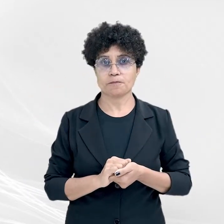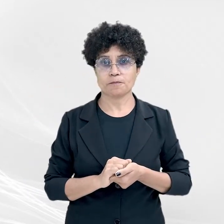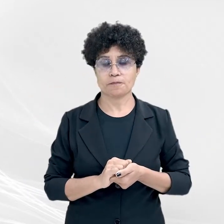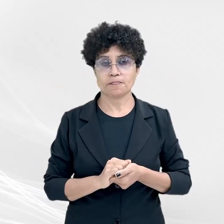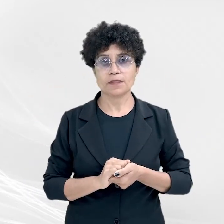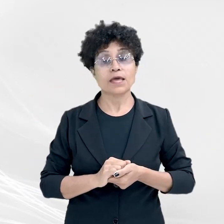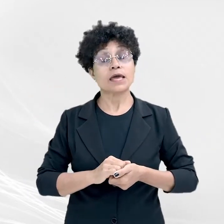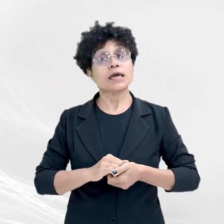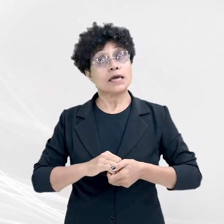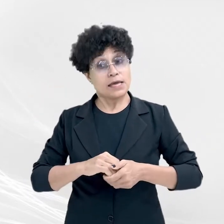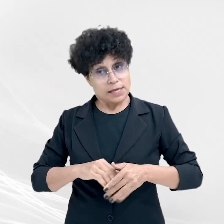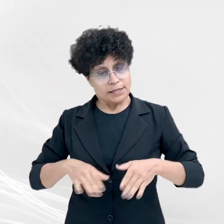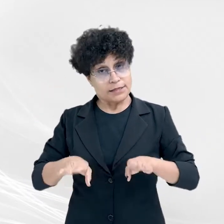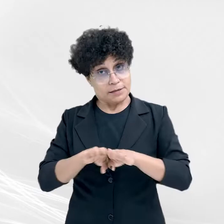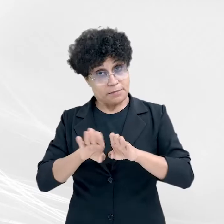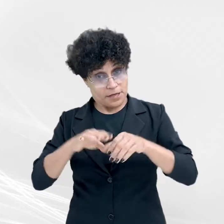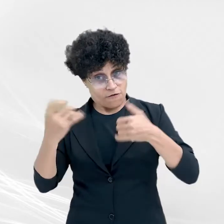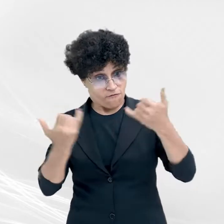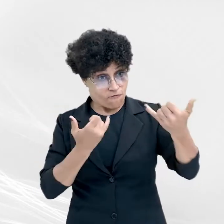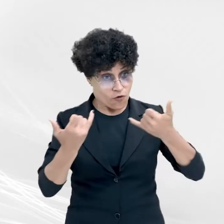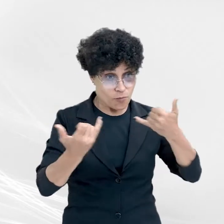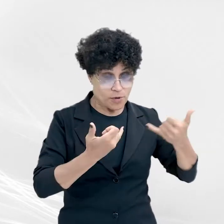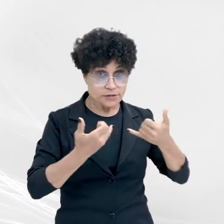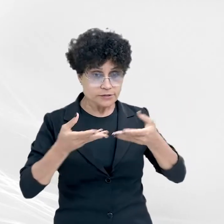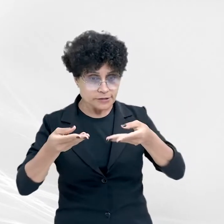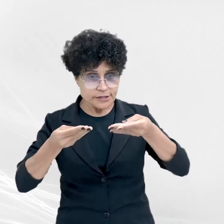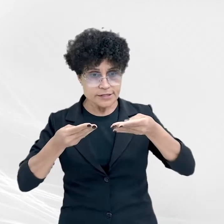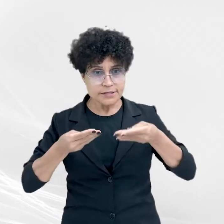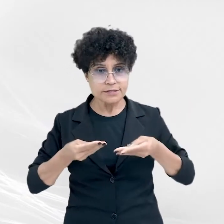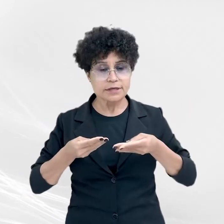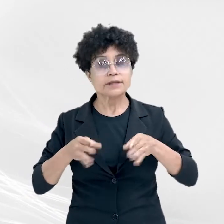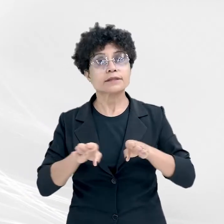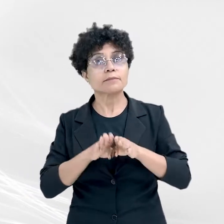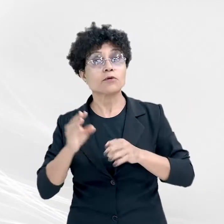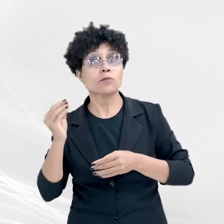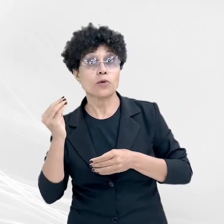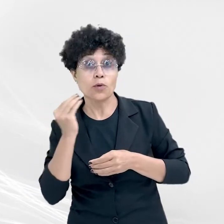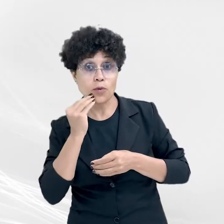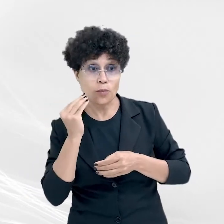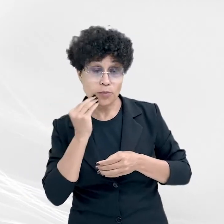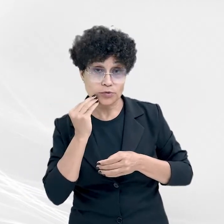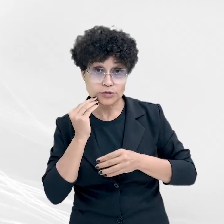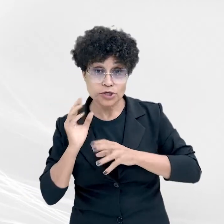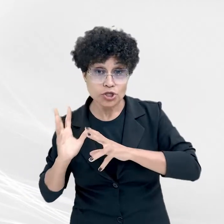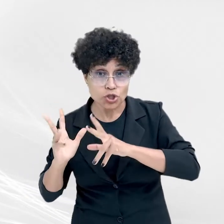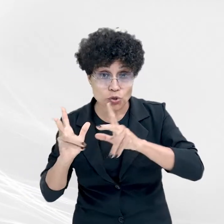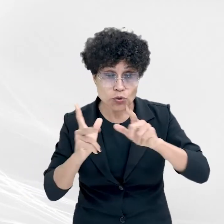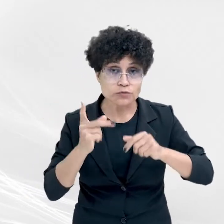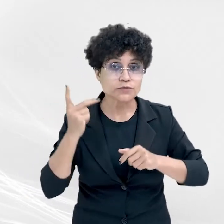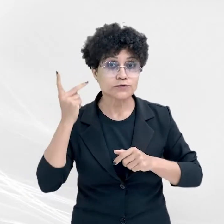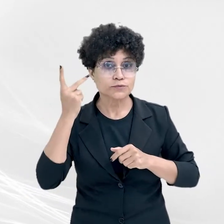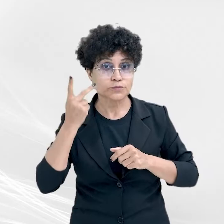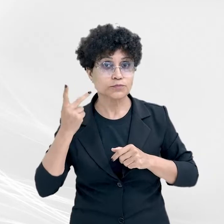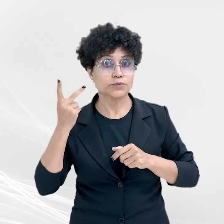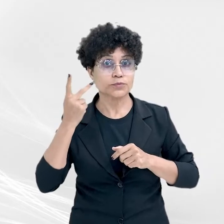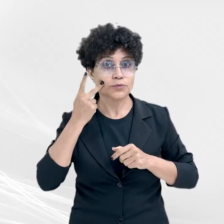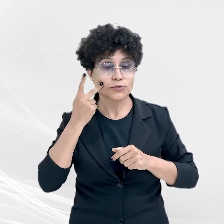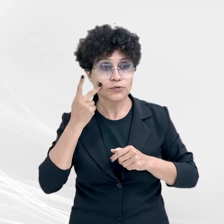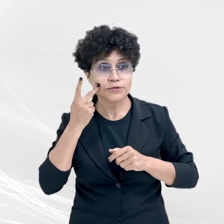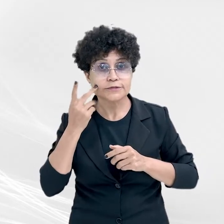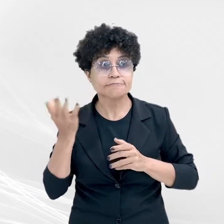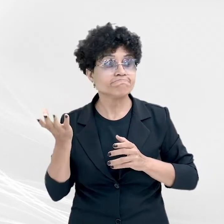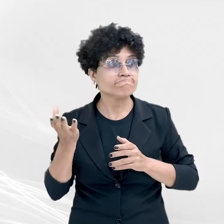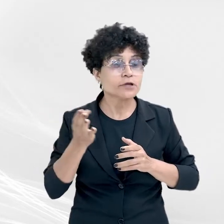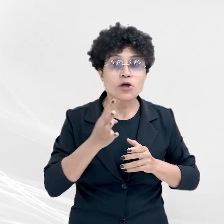informações que recebemos, foi uma oportunidade para que os promotores nos conheçam